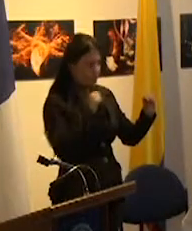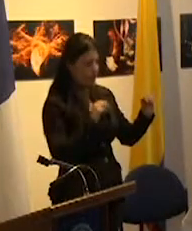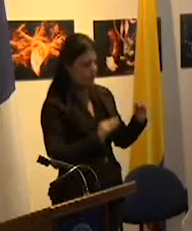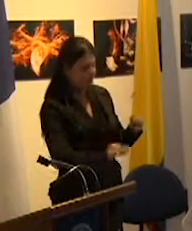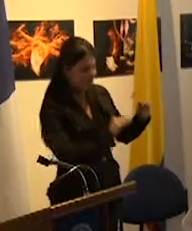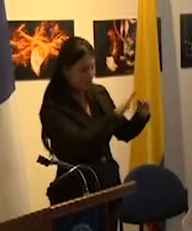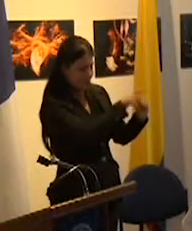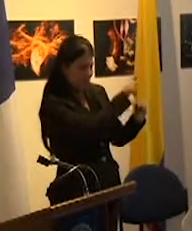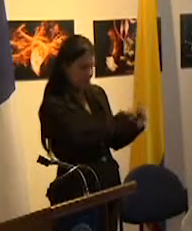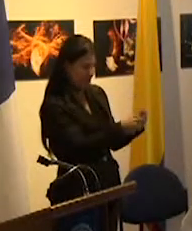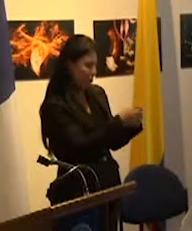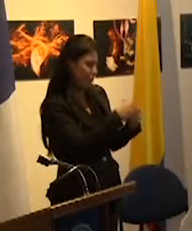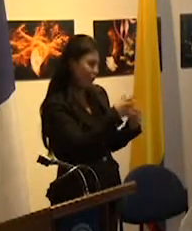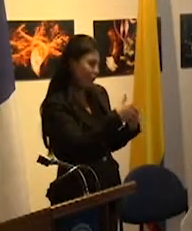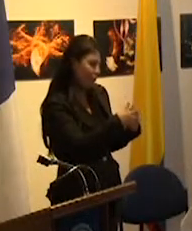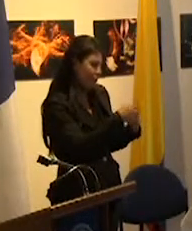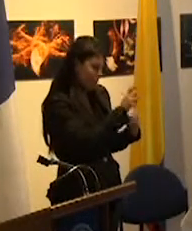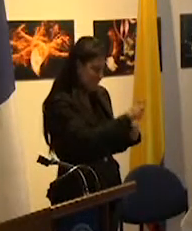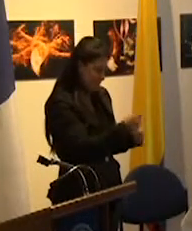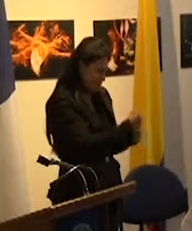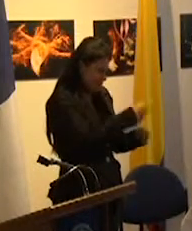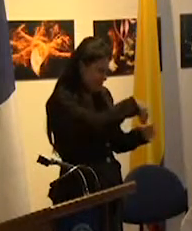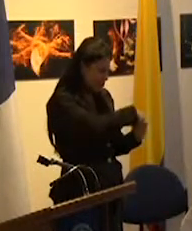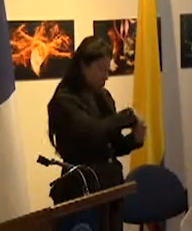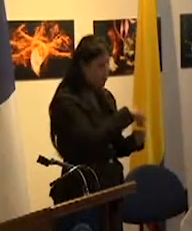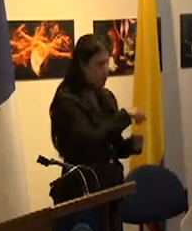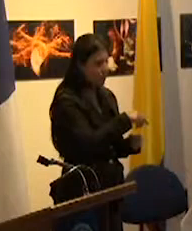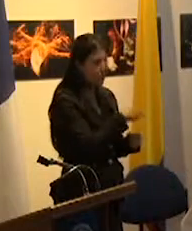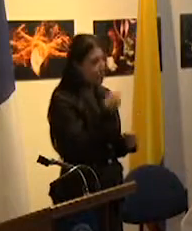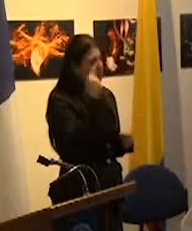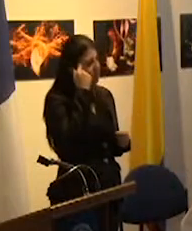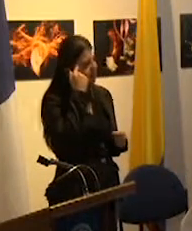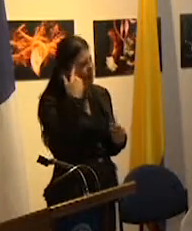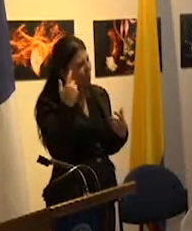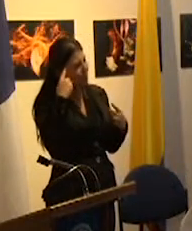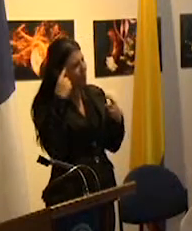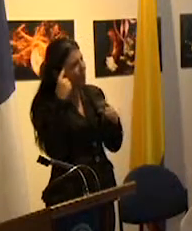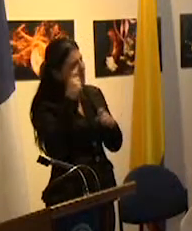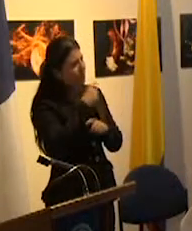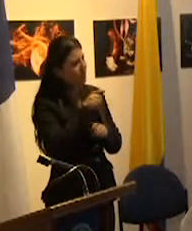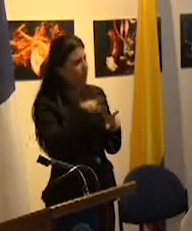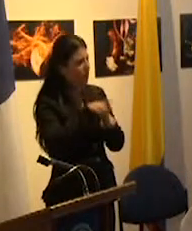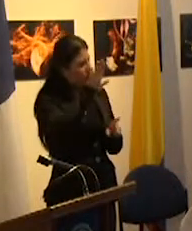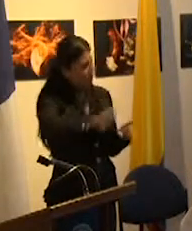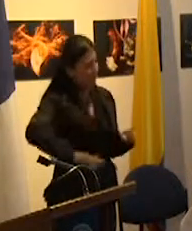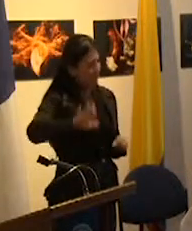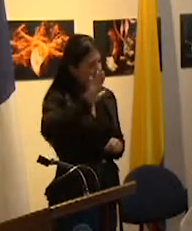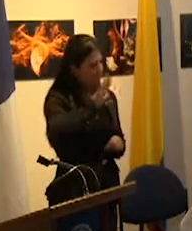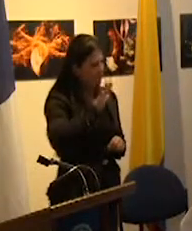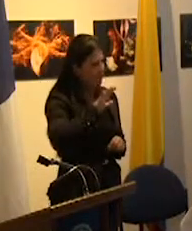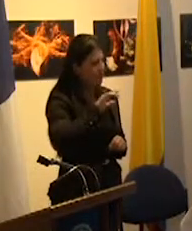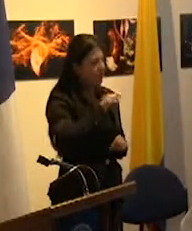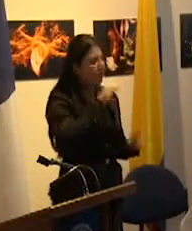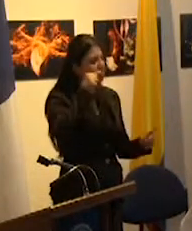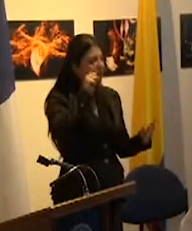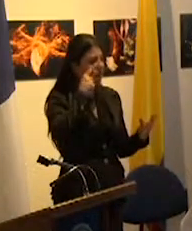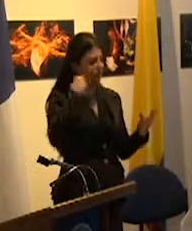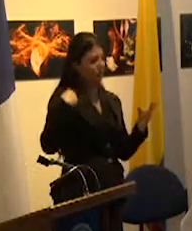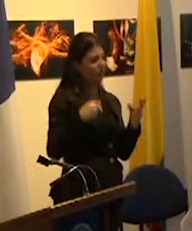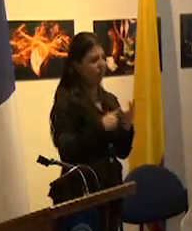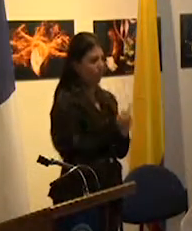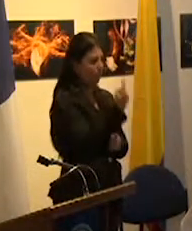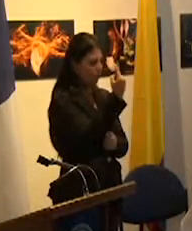formación de los funcionarios en consonancia con un pensamiento estatal que apunte a la